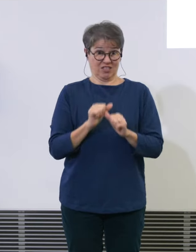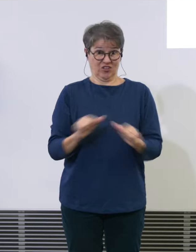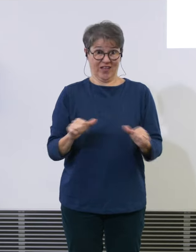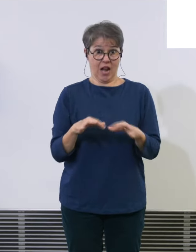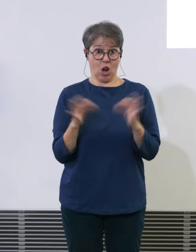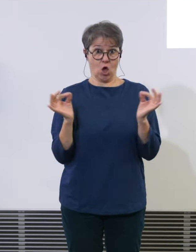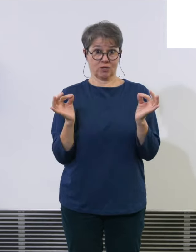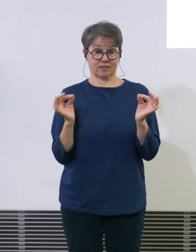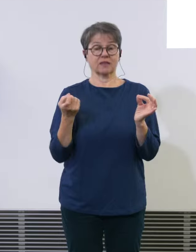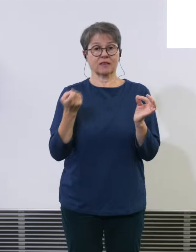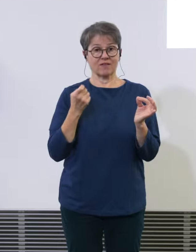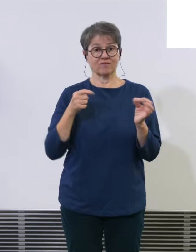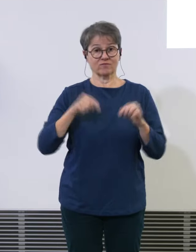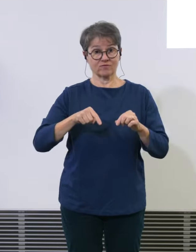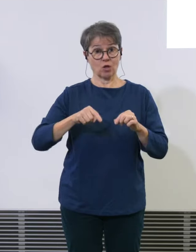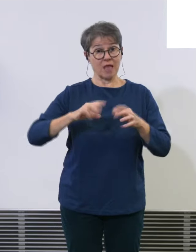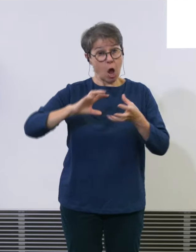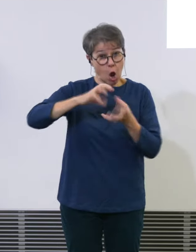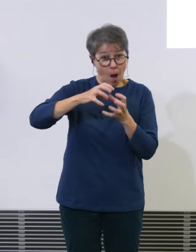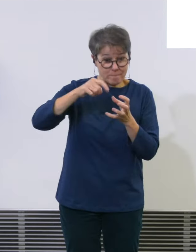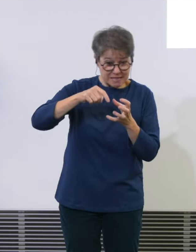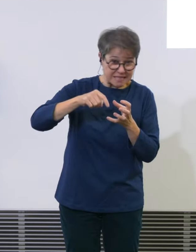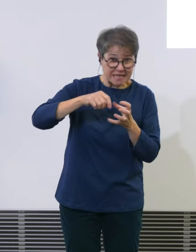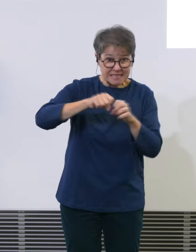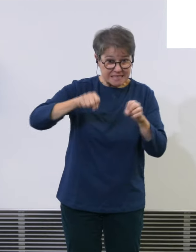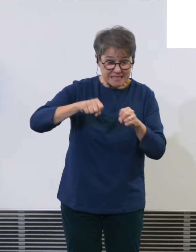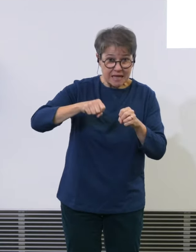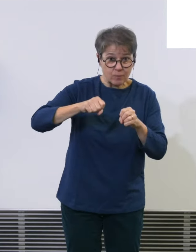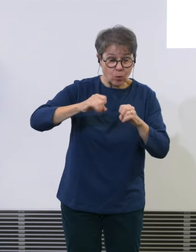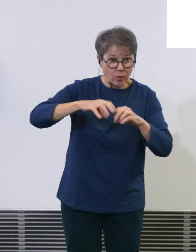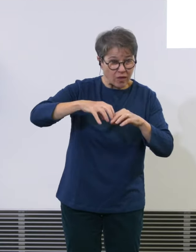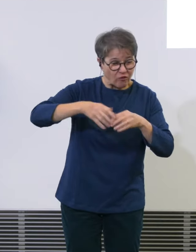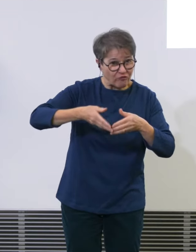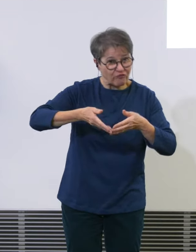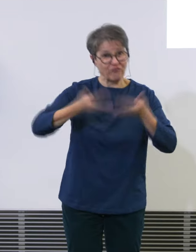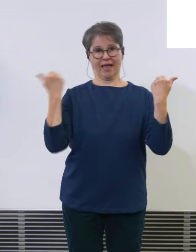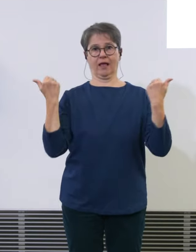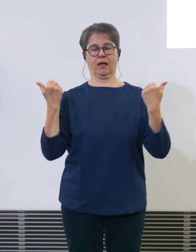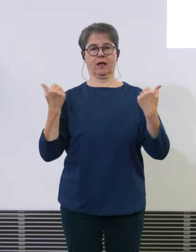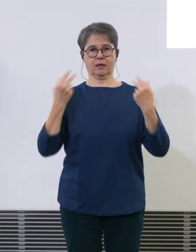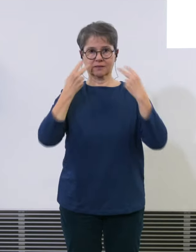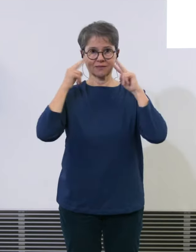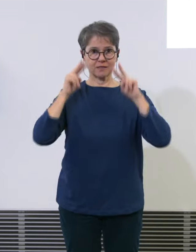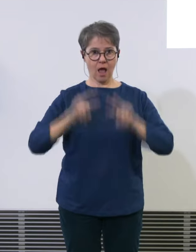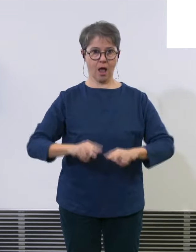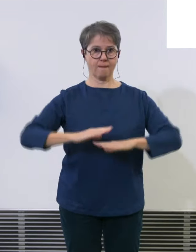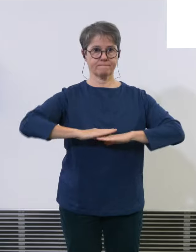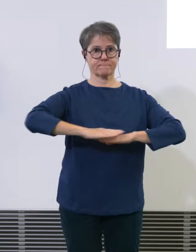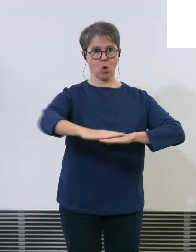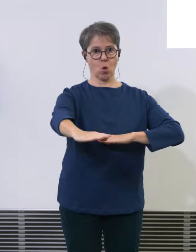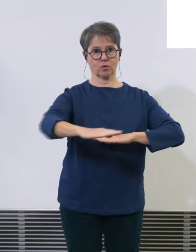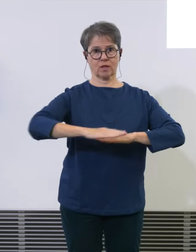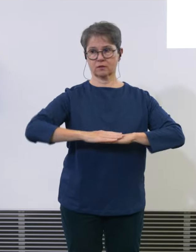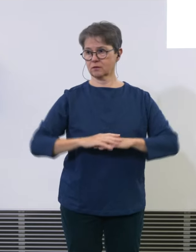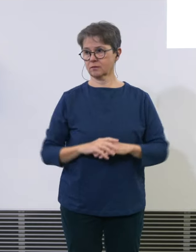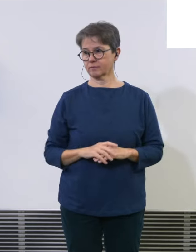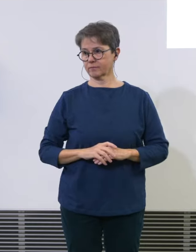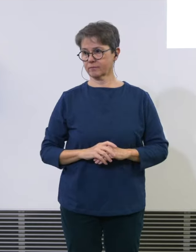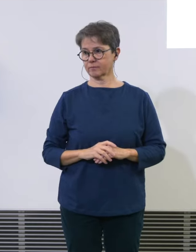aus dem System übernehmen. Und da sieht man am Boden, da haben wir zwei Pisten, also zwei Pisten, die sich